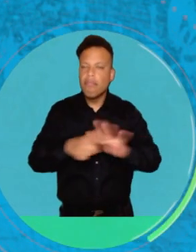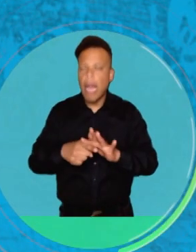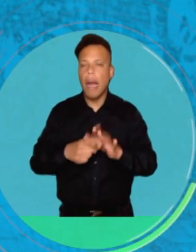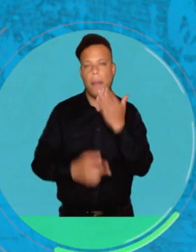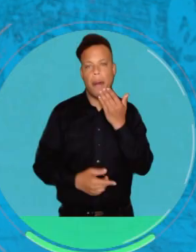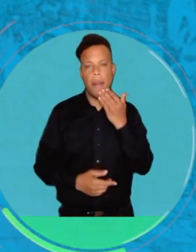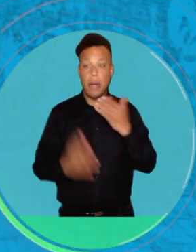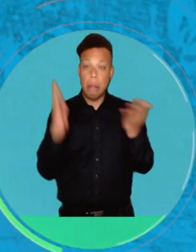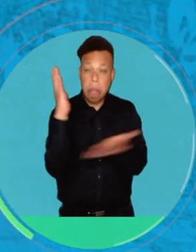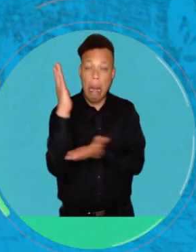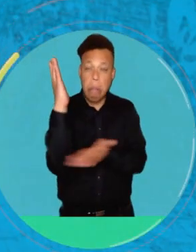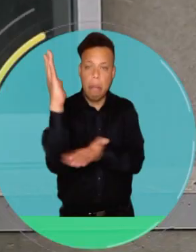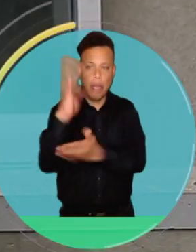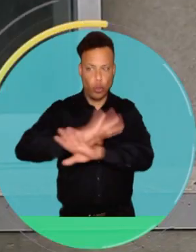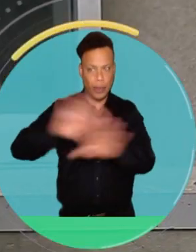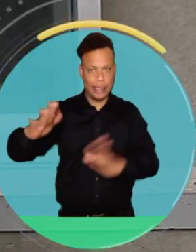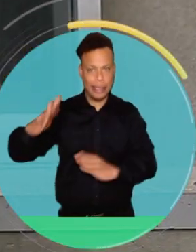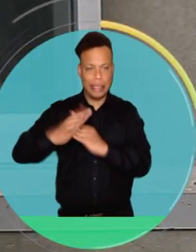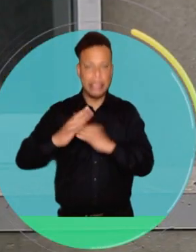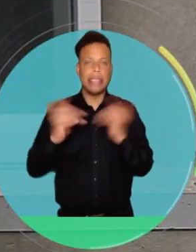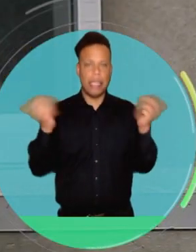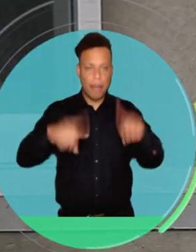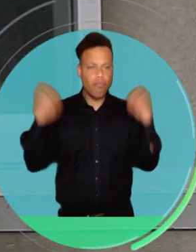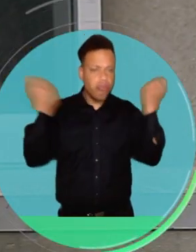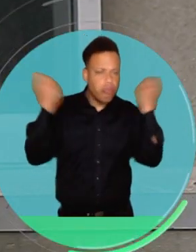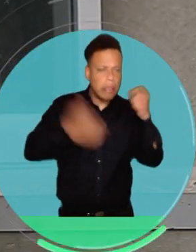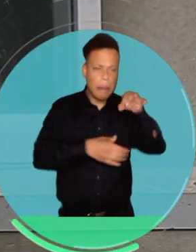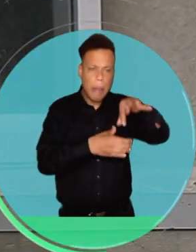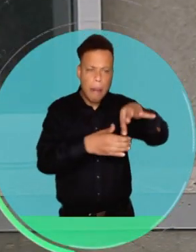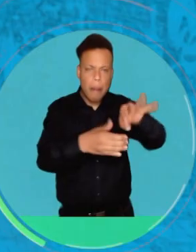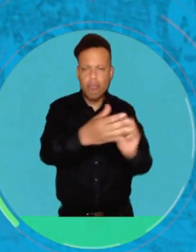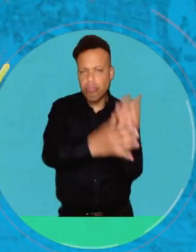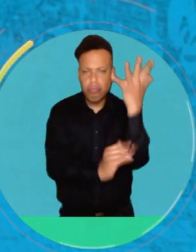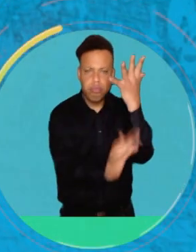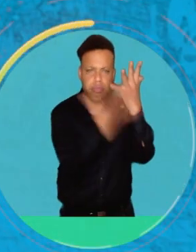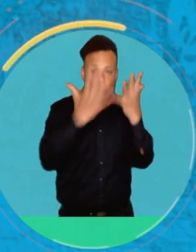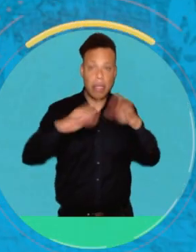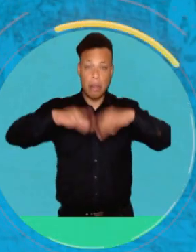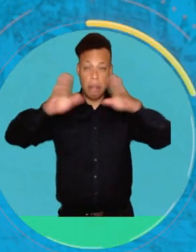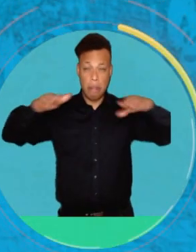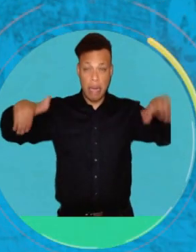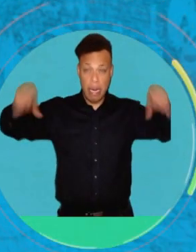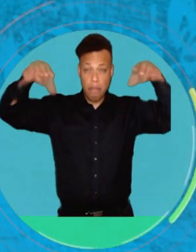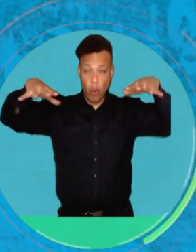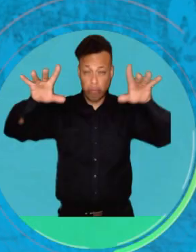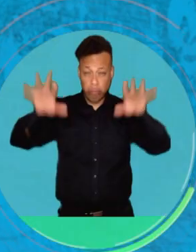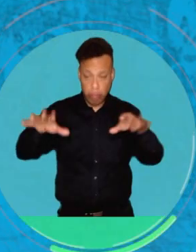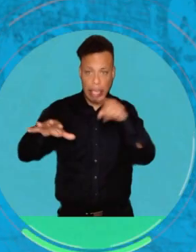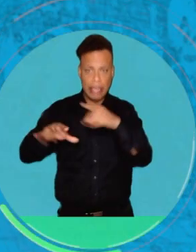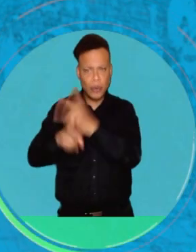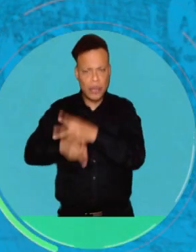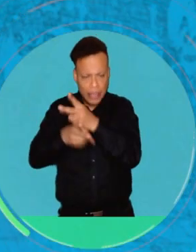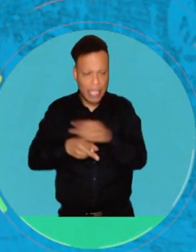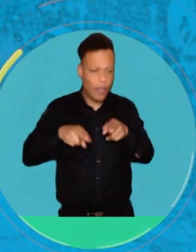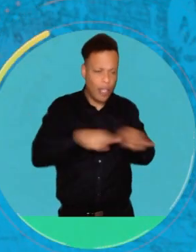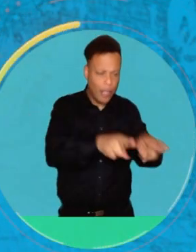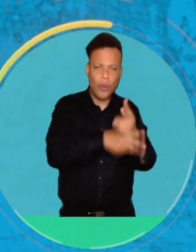como detener la deforestación, adelantar campañas de reforestación, proteger los páramos y las cuencas hidrográficas,